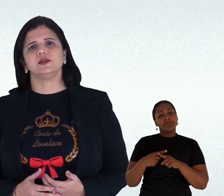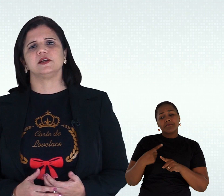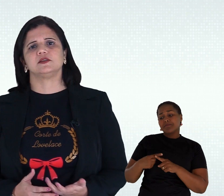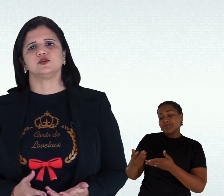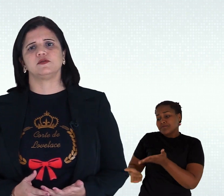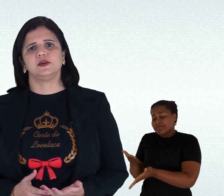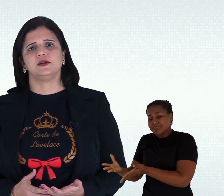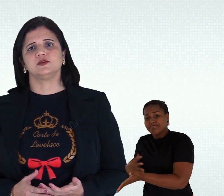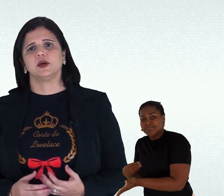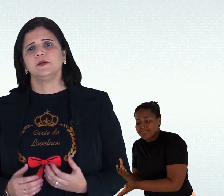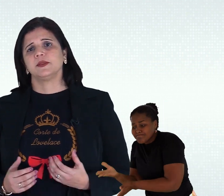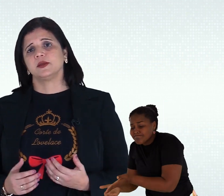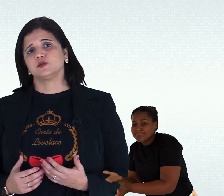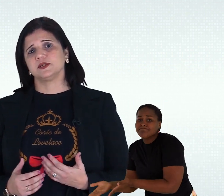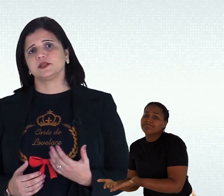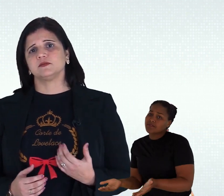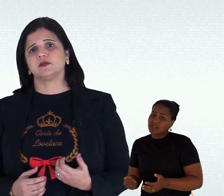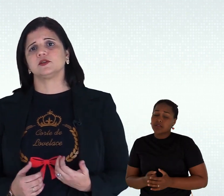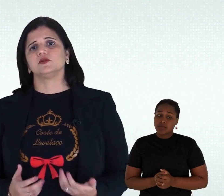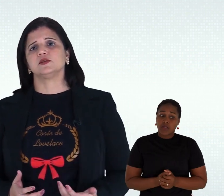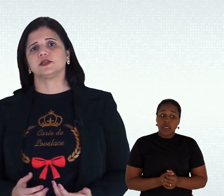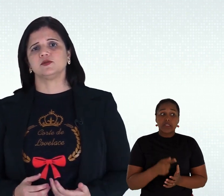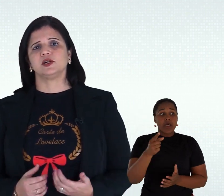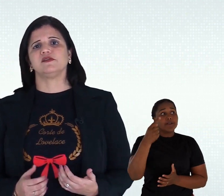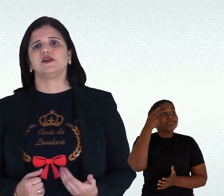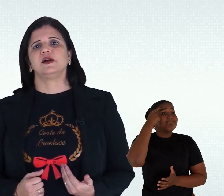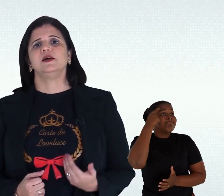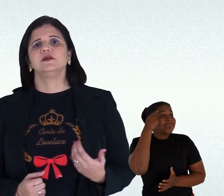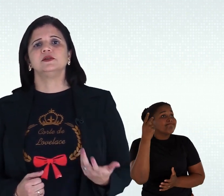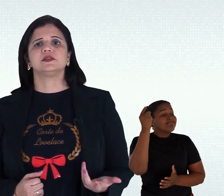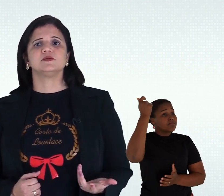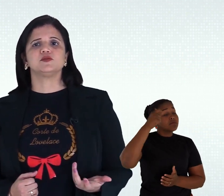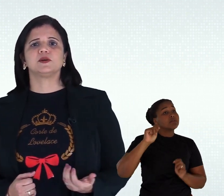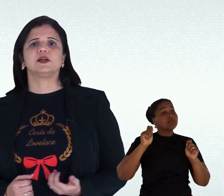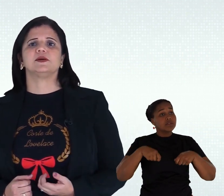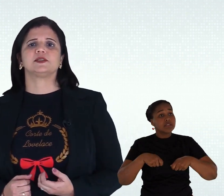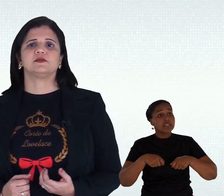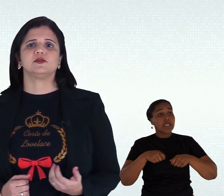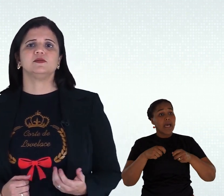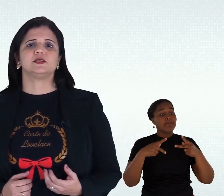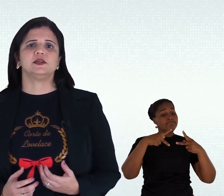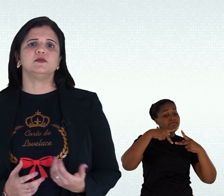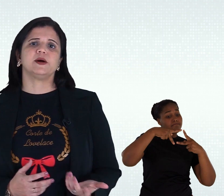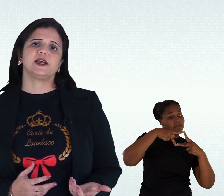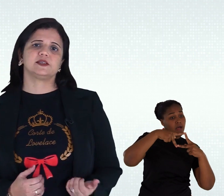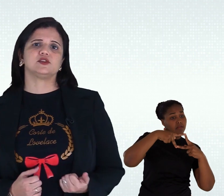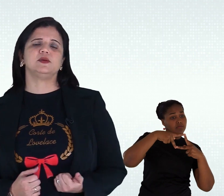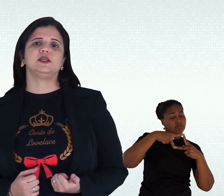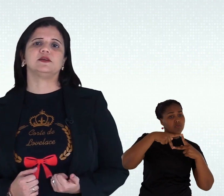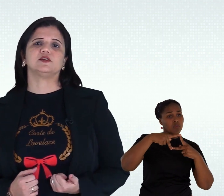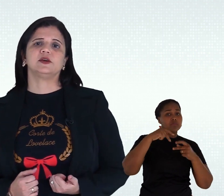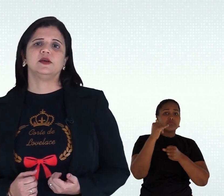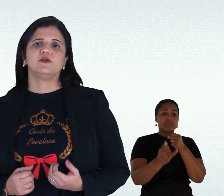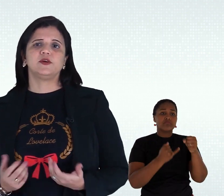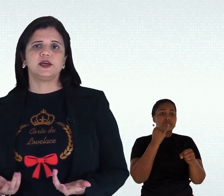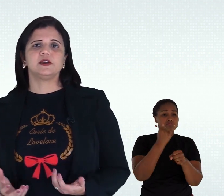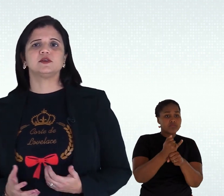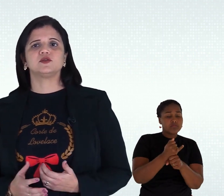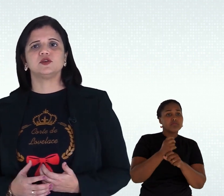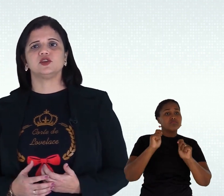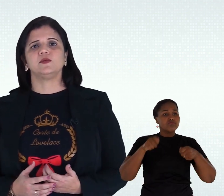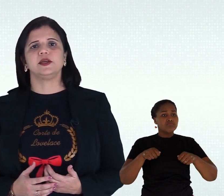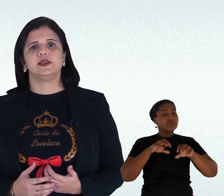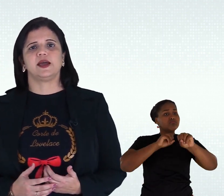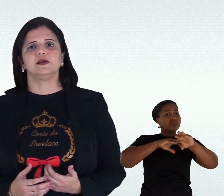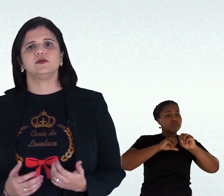precisam cuidar de seus filhos, nós pensamos em uma solução de levar o ensino de programação a domicílio para essas meninas. Foi